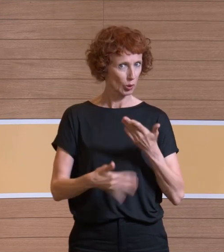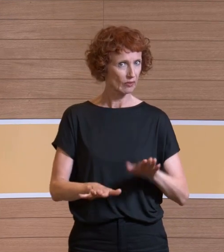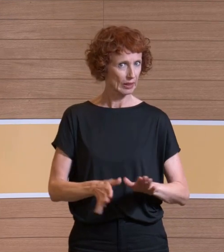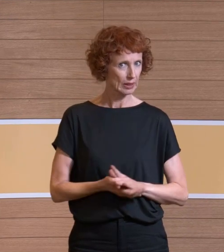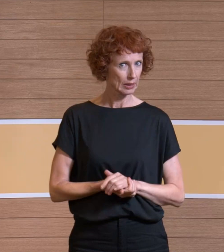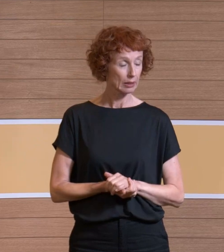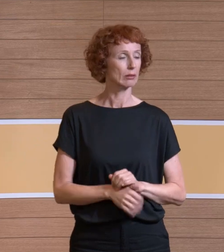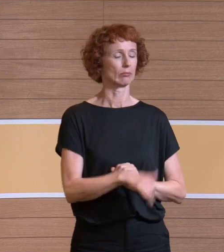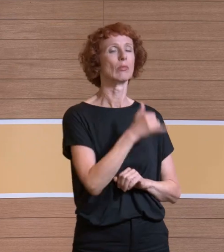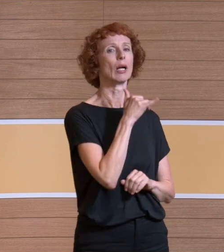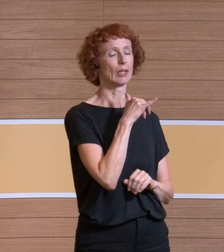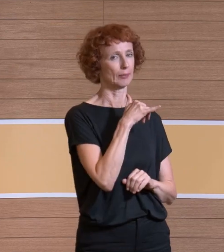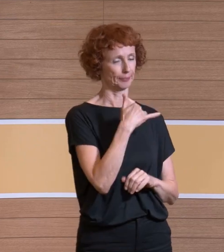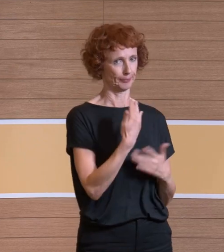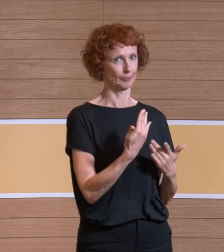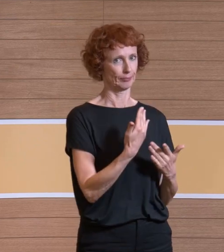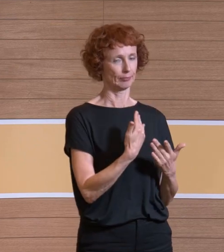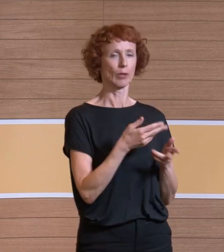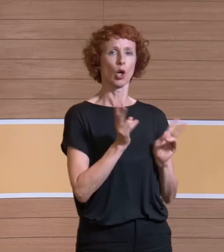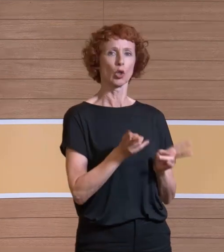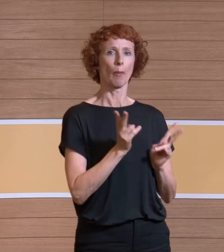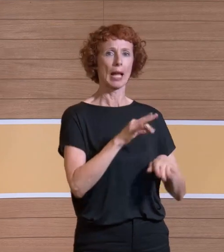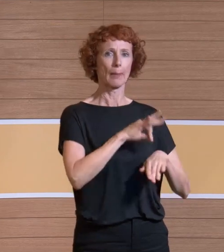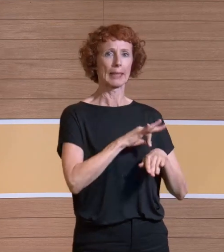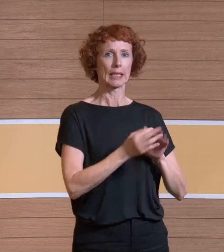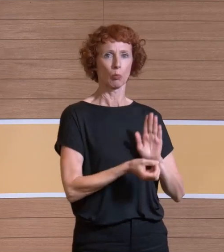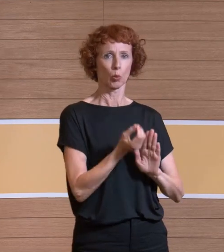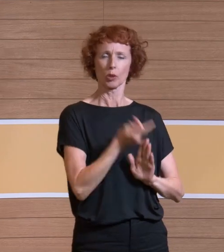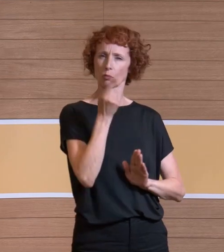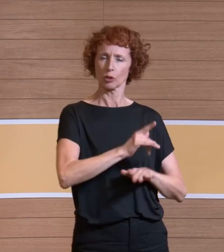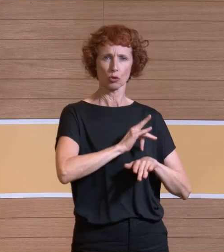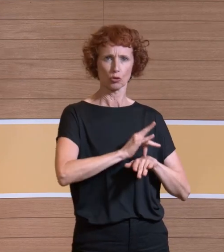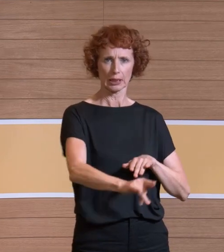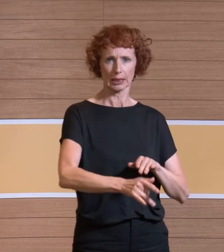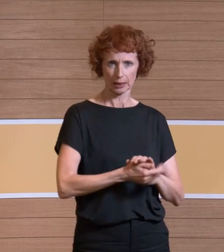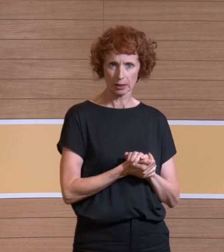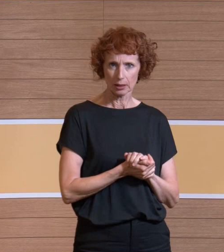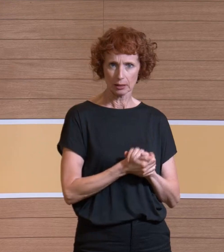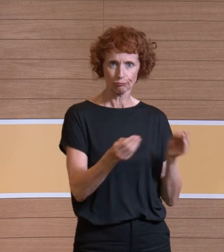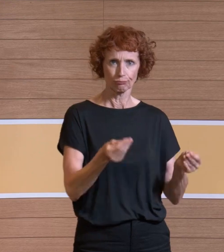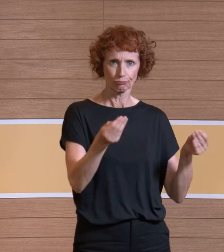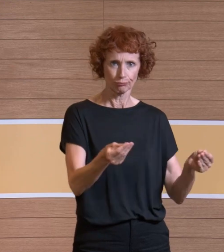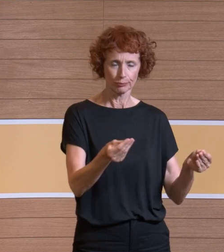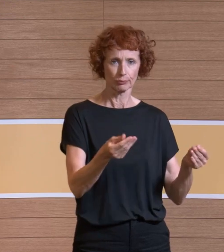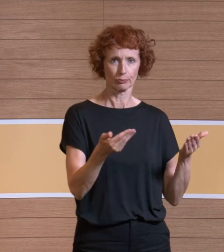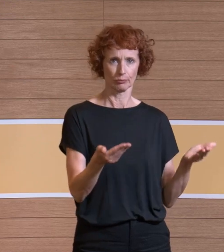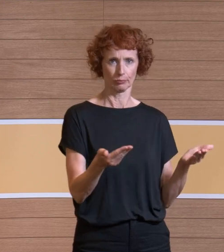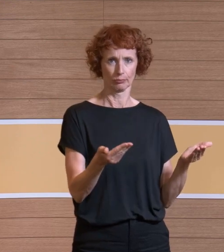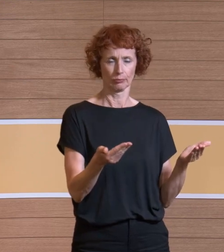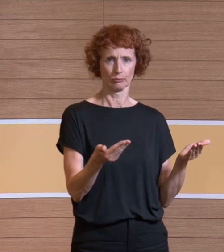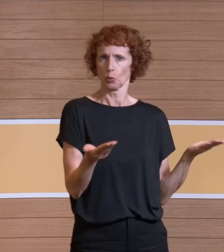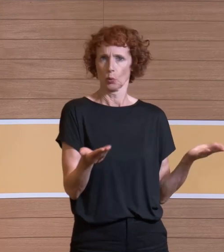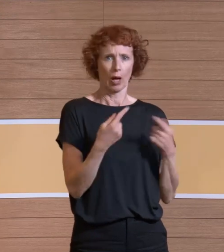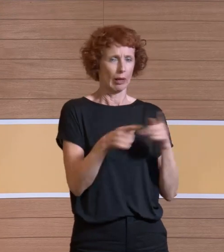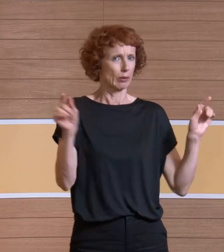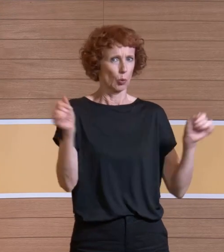Ja, das sind normale Medizinprodukte. Die müssen steril sein, werden steril auch eingesetzt. Also das geht